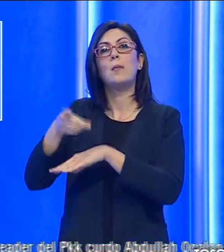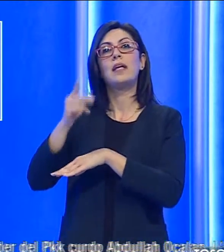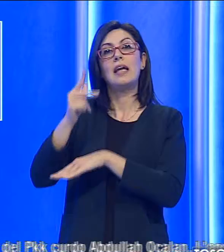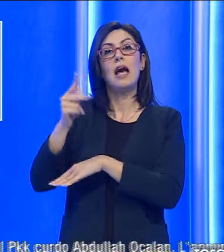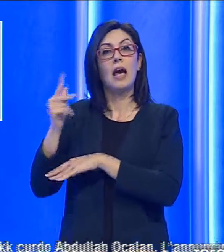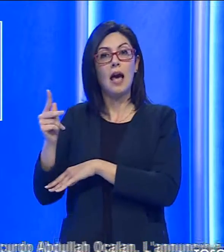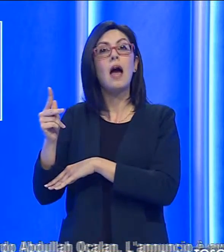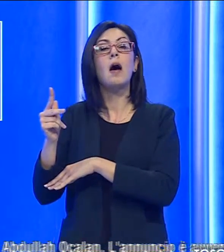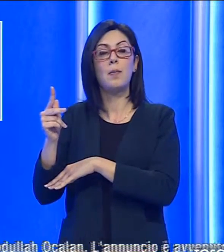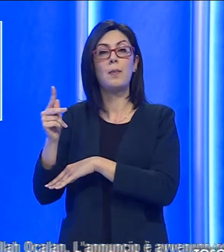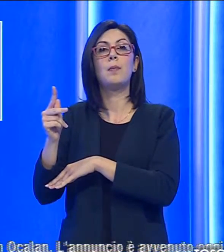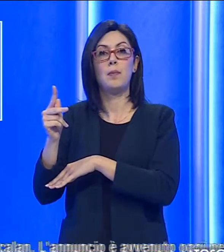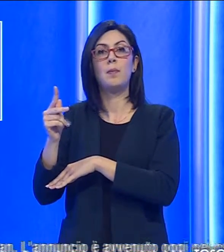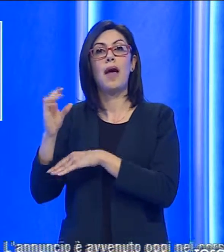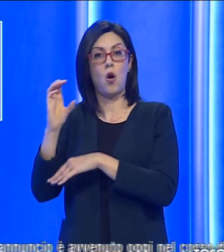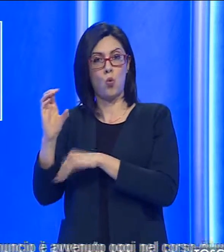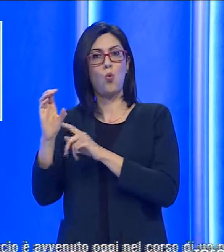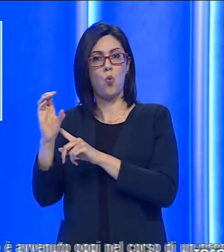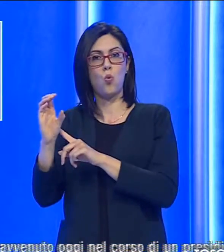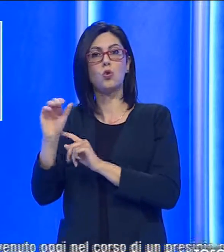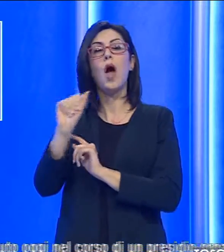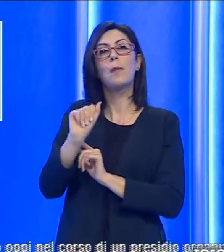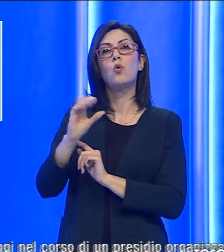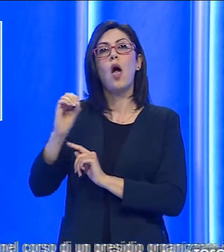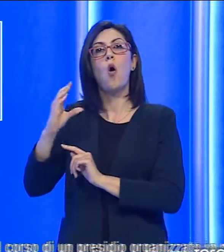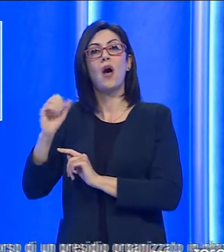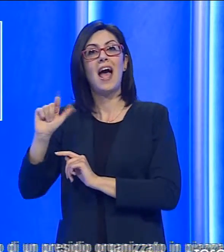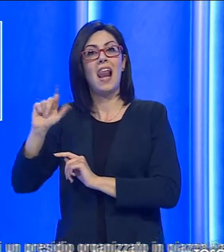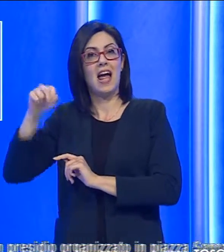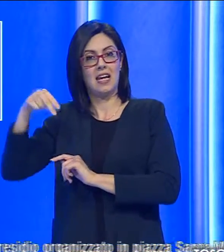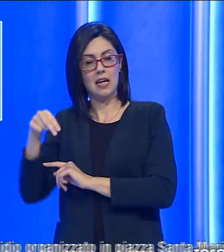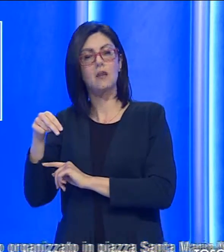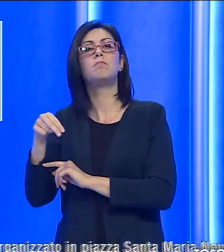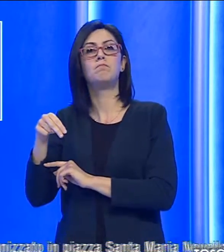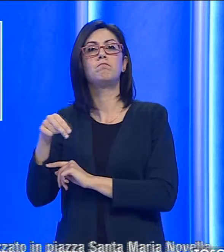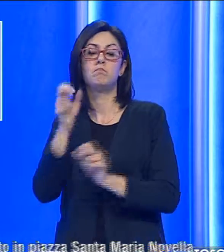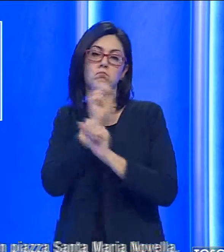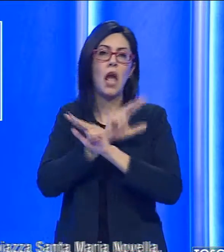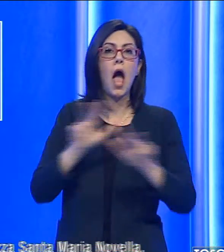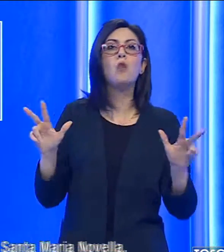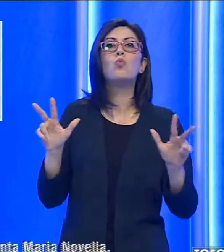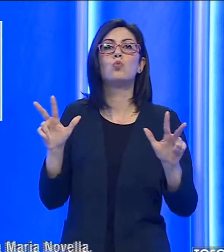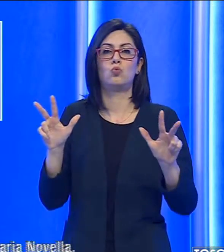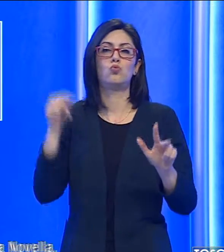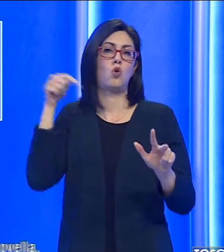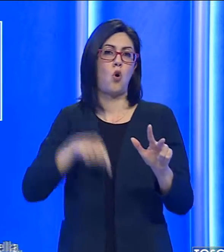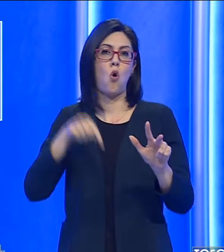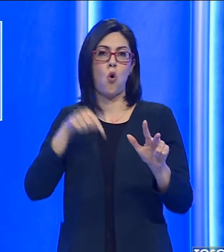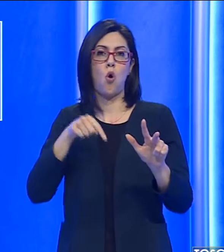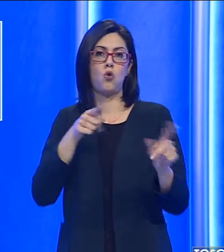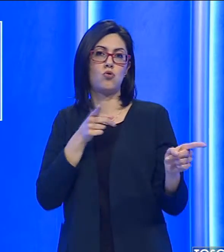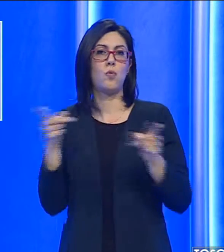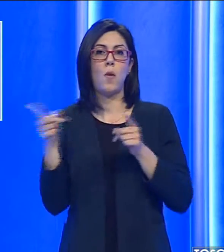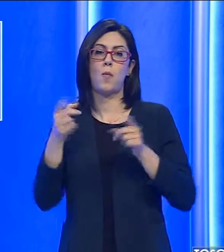kurdo Abdullah Ocalan. L'annuncio è avvenuto oggi nel